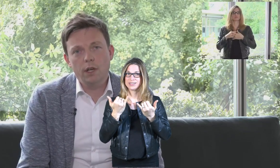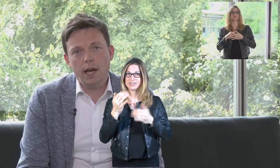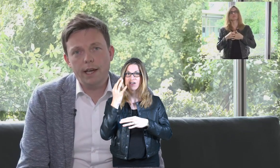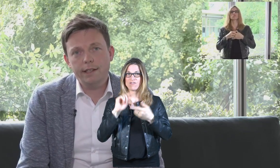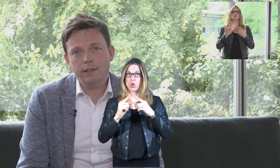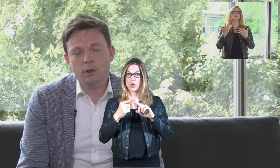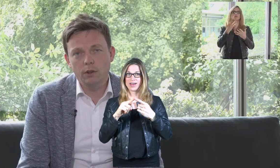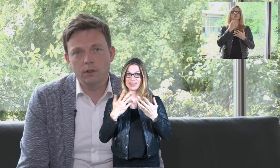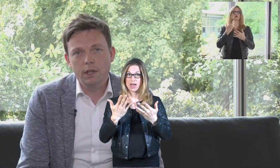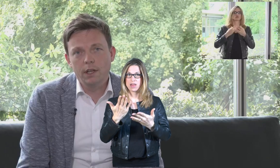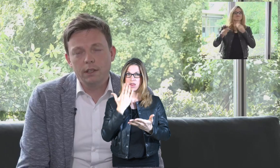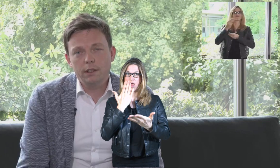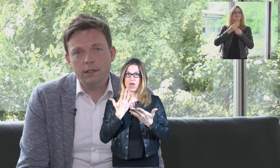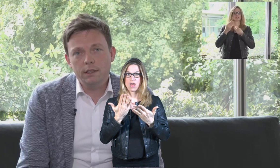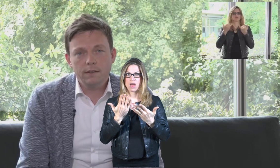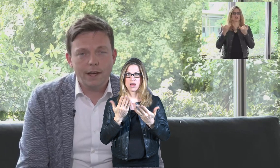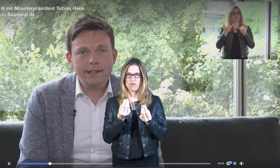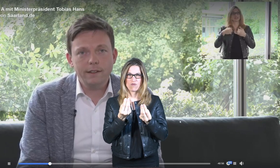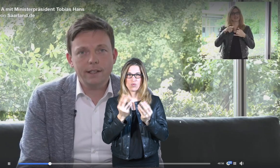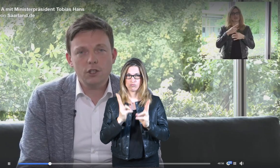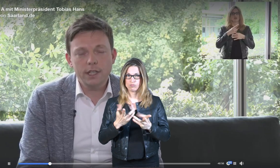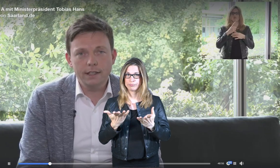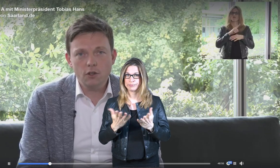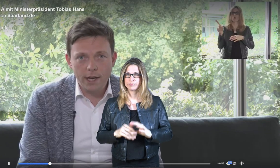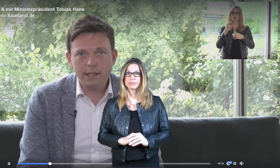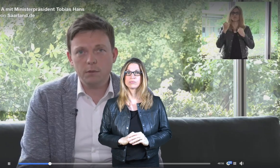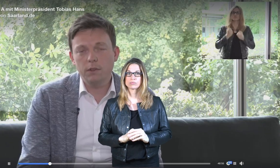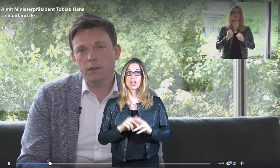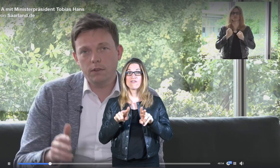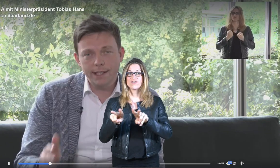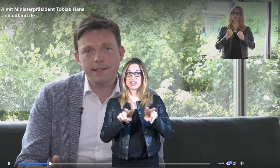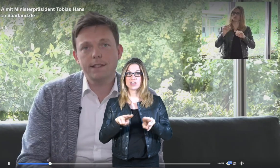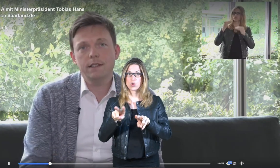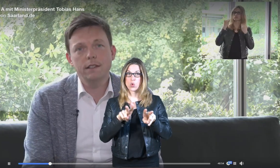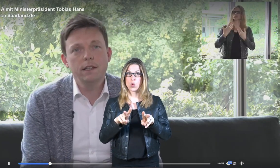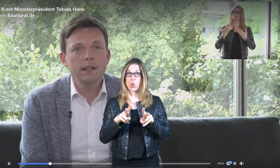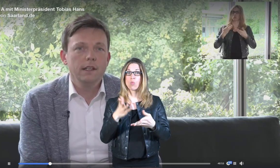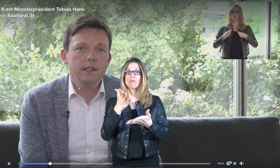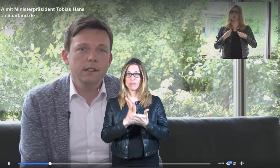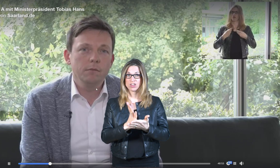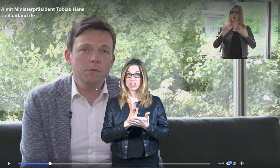größer machen. Am Ende des Videos können Sie natürlich einfach nochmal hier draufklicken,